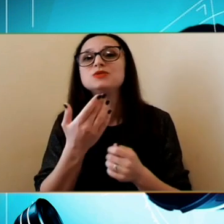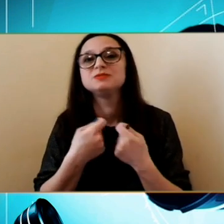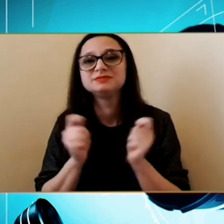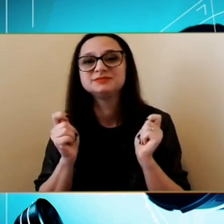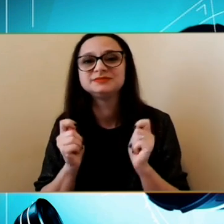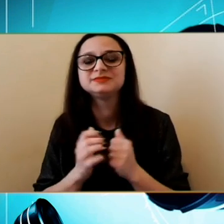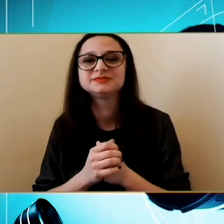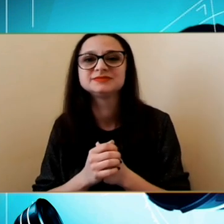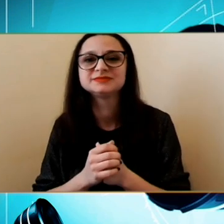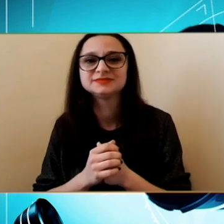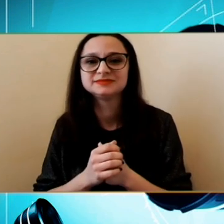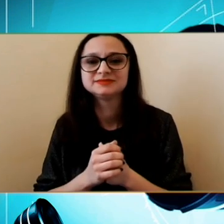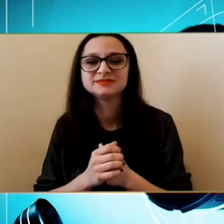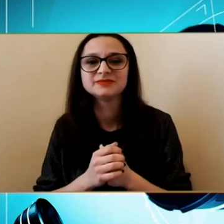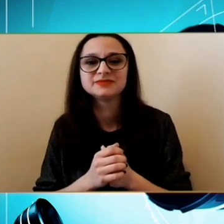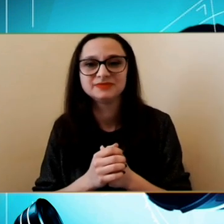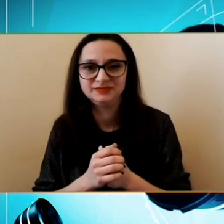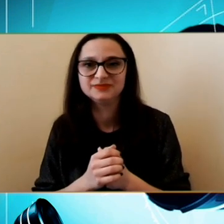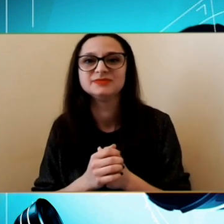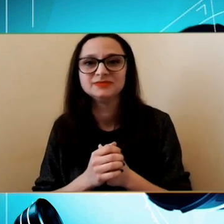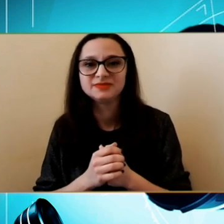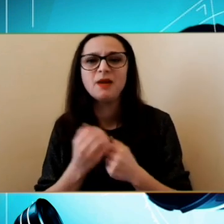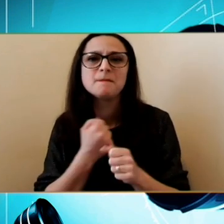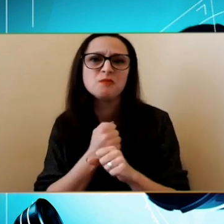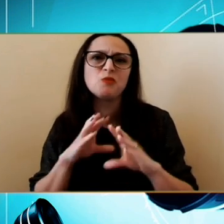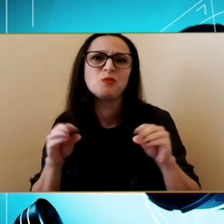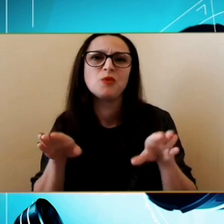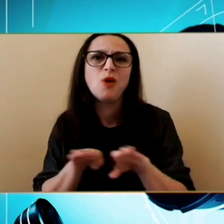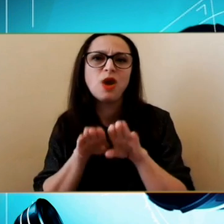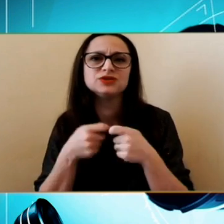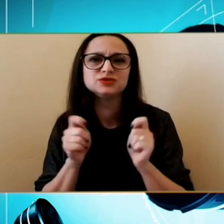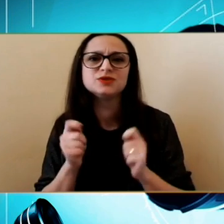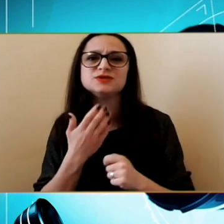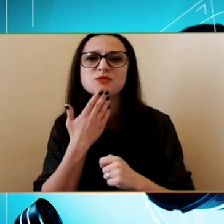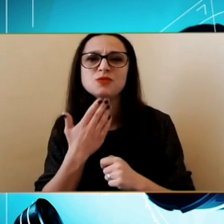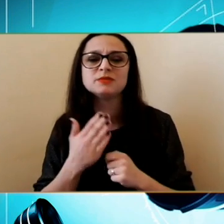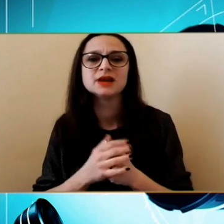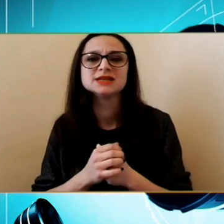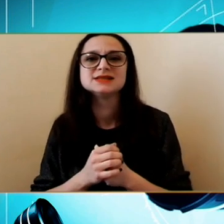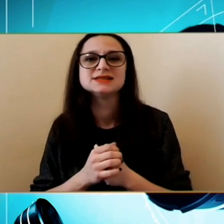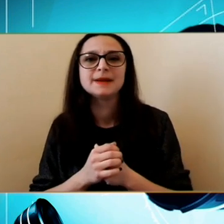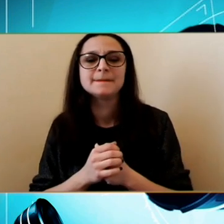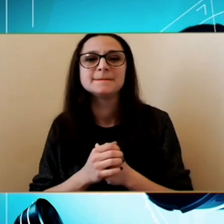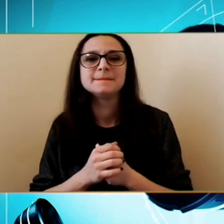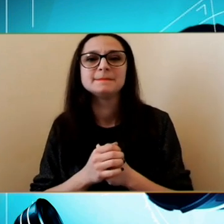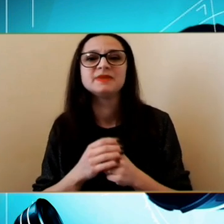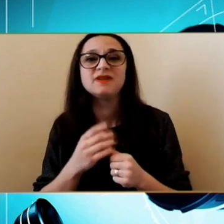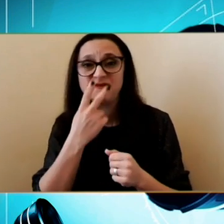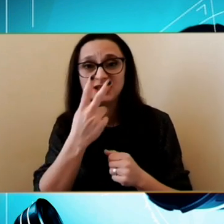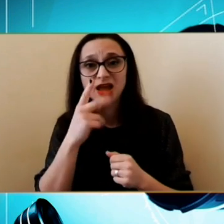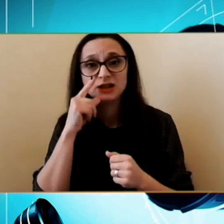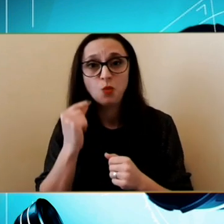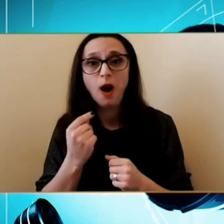Pe care o depuneți Acolo unde vă aflați Alături de colegii dumneavoastră Vedeți oameni buni Ce se întâmplă În jurul